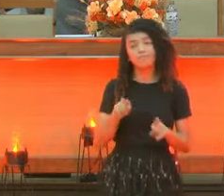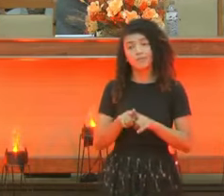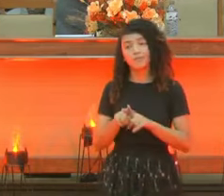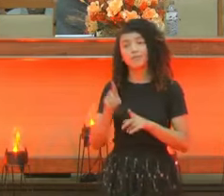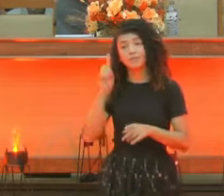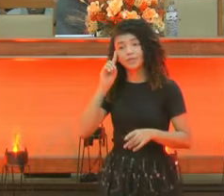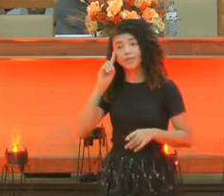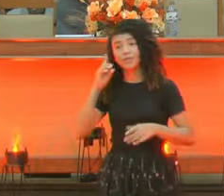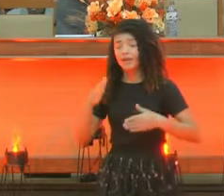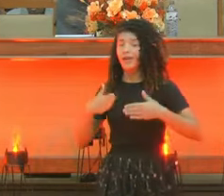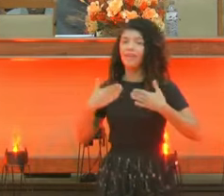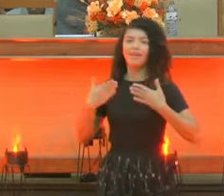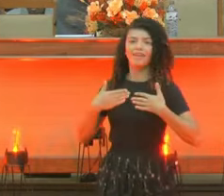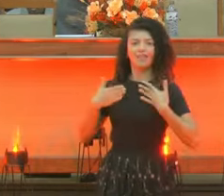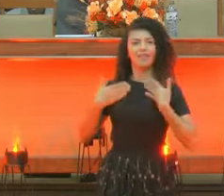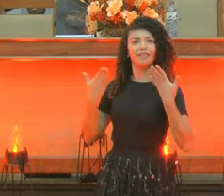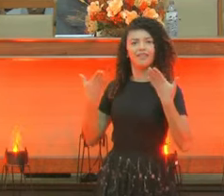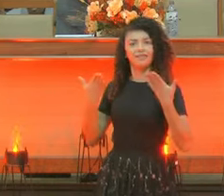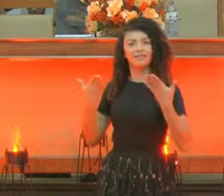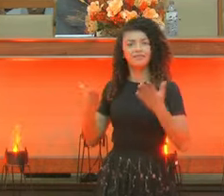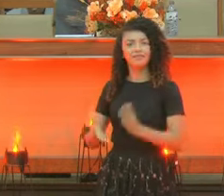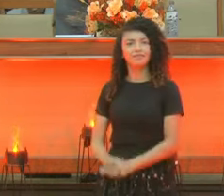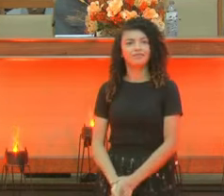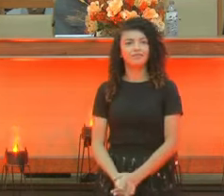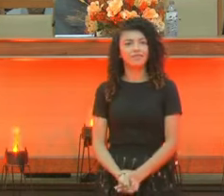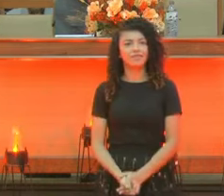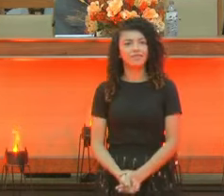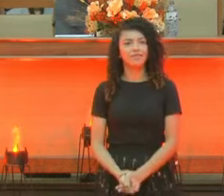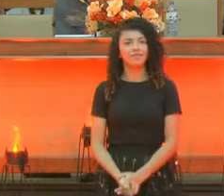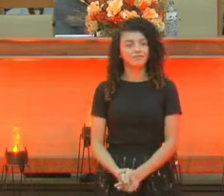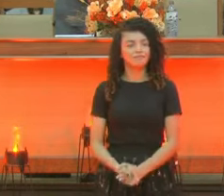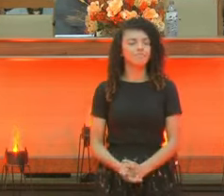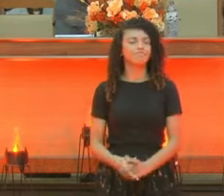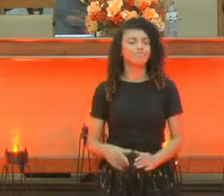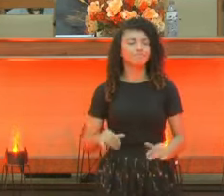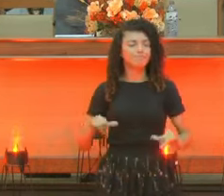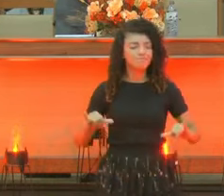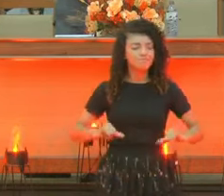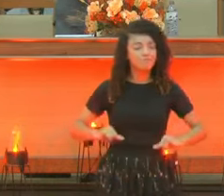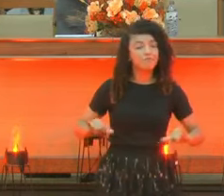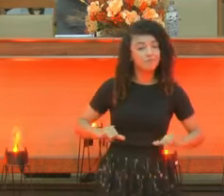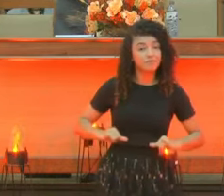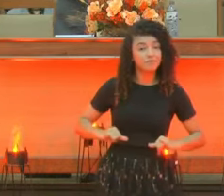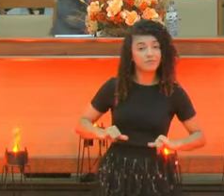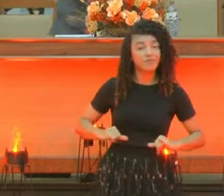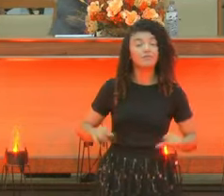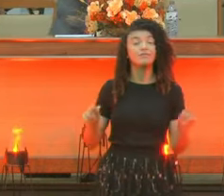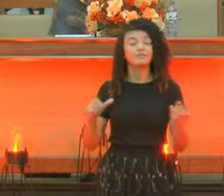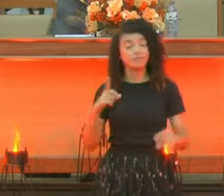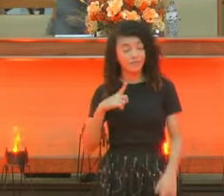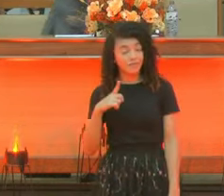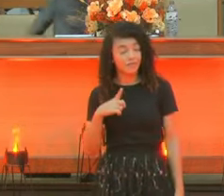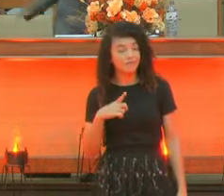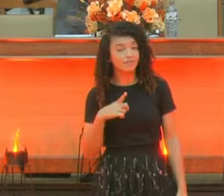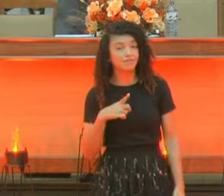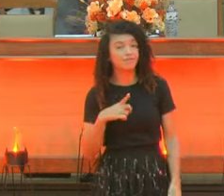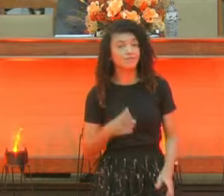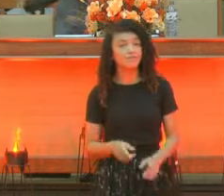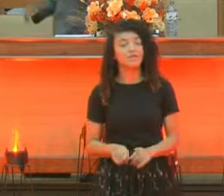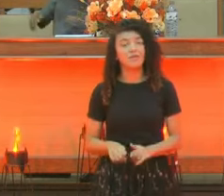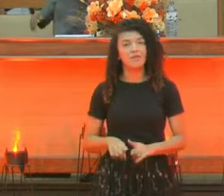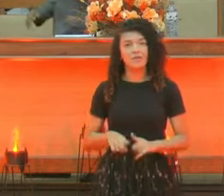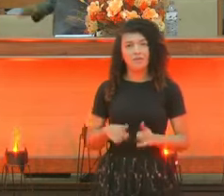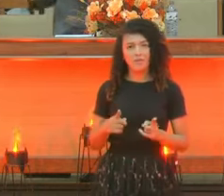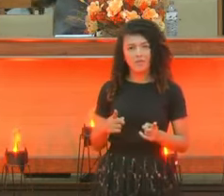segunda coluna. Tem tribulação? Vamos lá. Tem tribulação? Tem. Diga aí bem forte. Tem tribulação? Tem. Só que eu não estou?